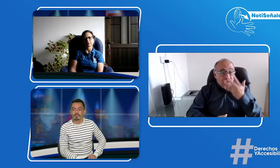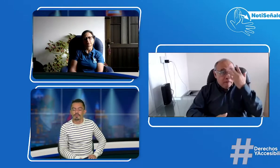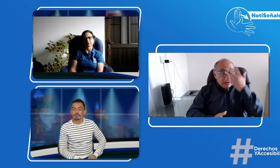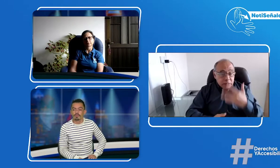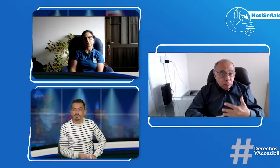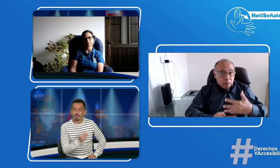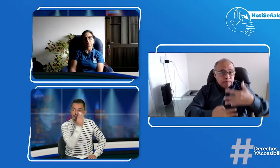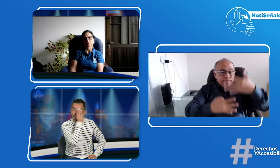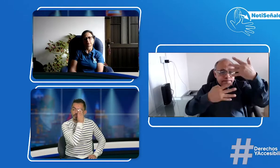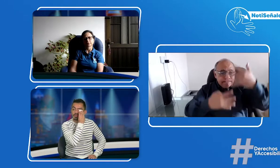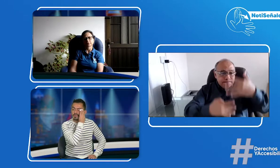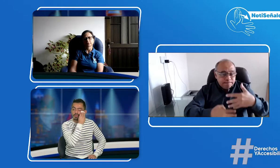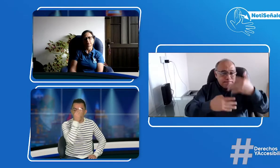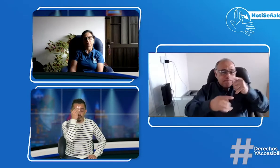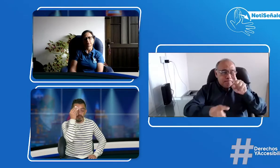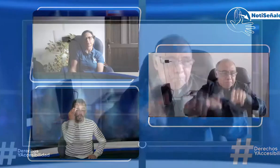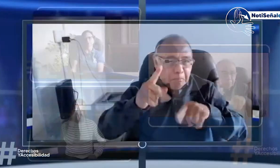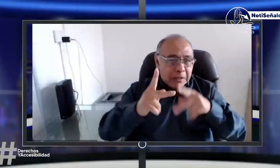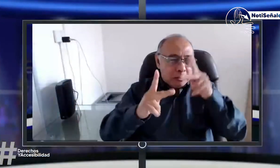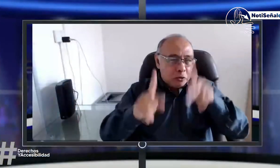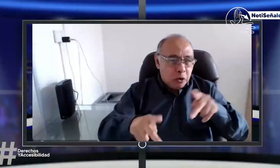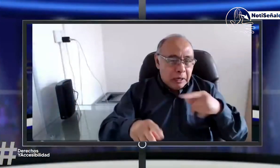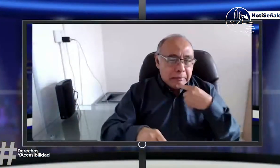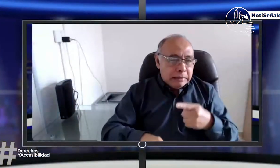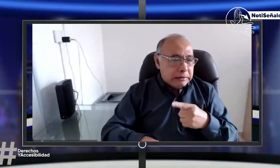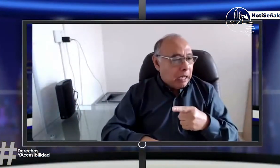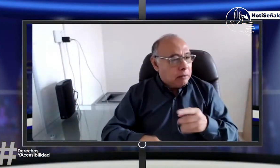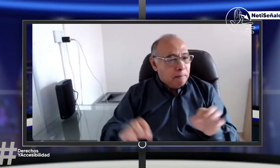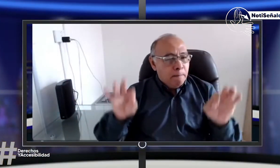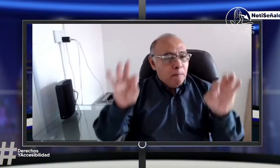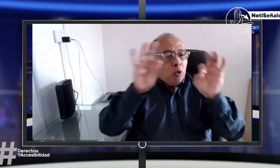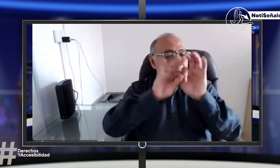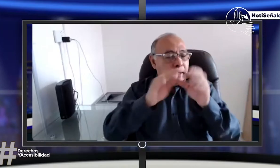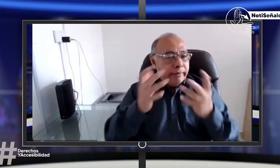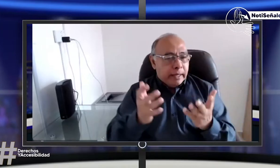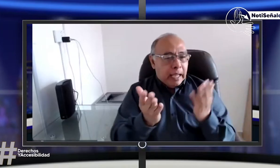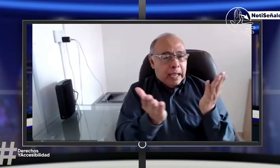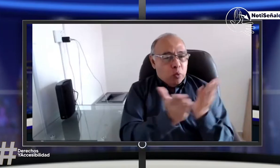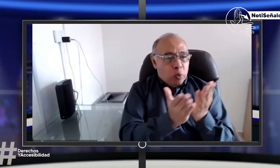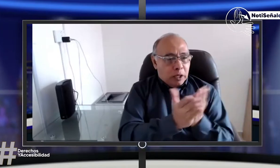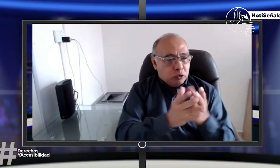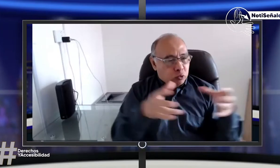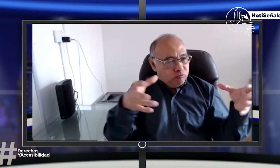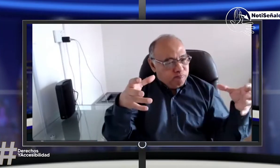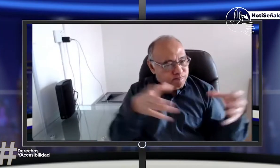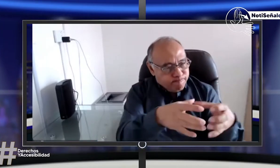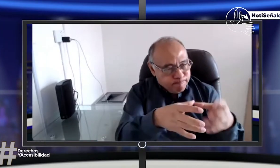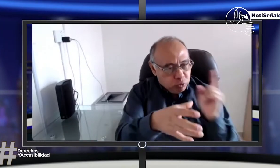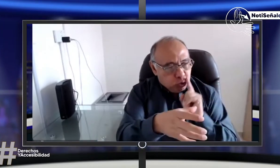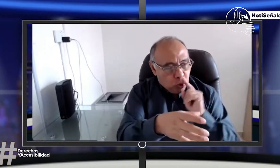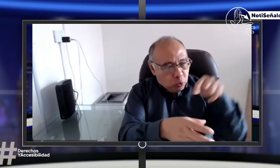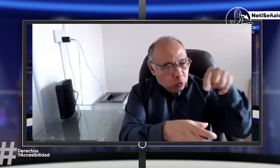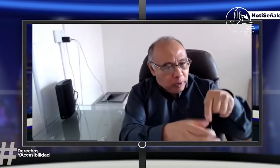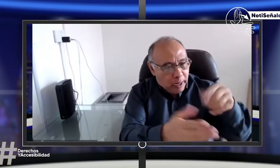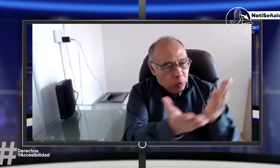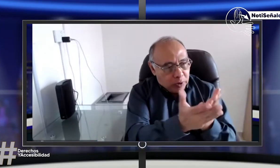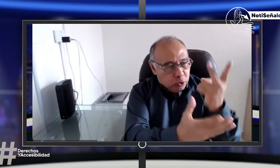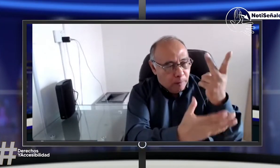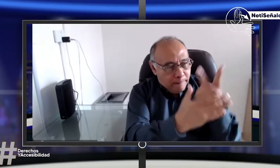poner un actor educativo allí, ya sencillamente en el aula estamos siendo inclusivos y demás. Pero estamos hablando es